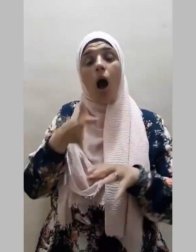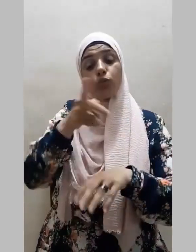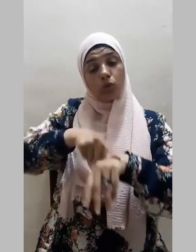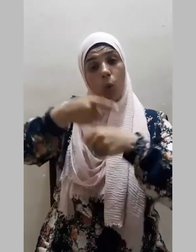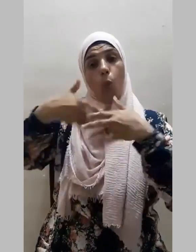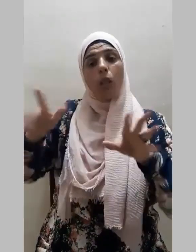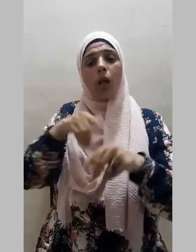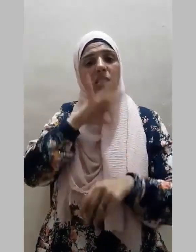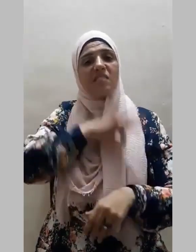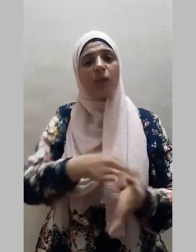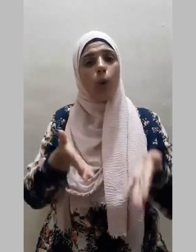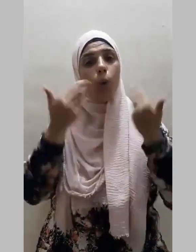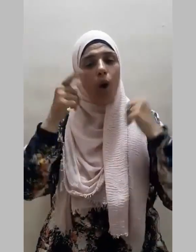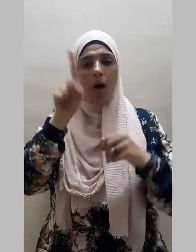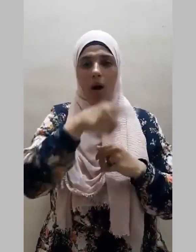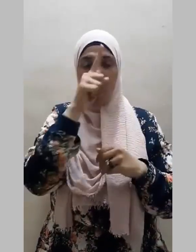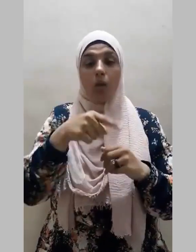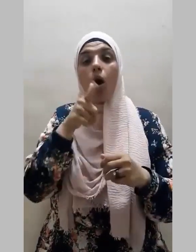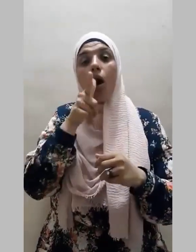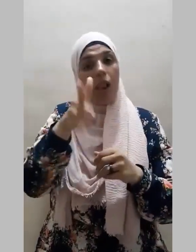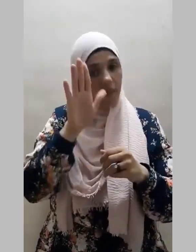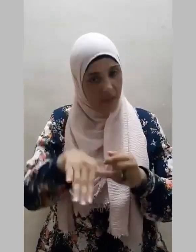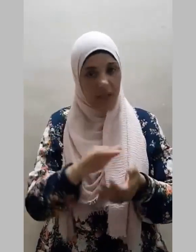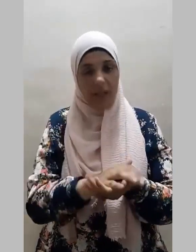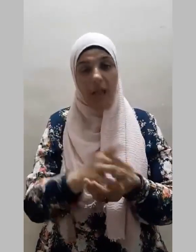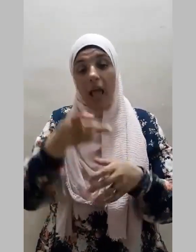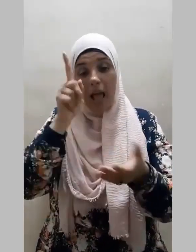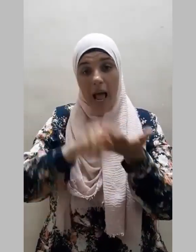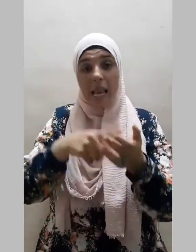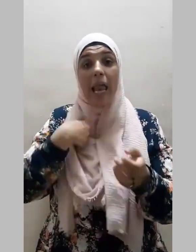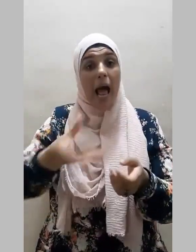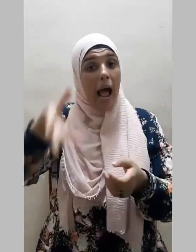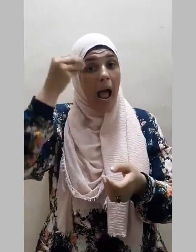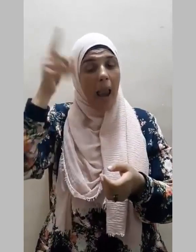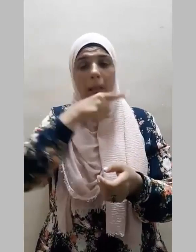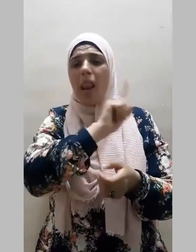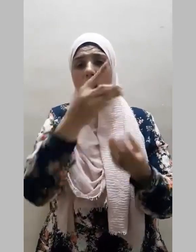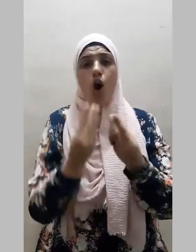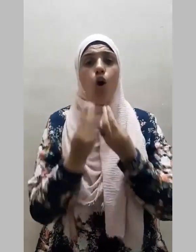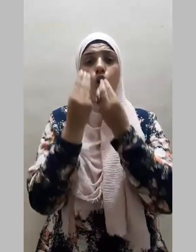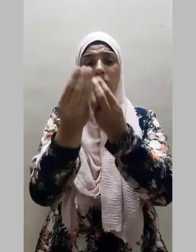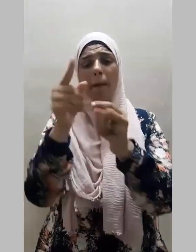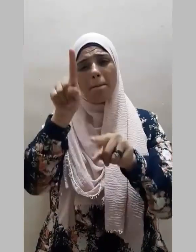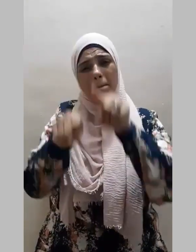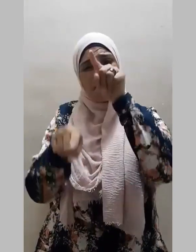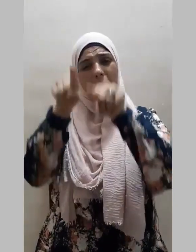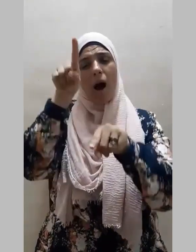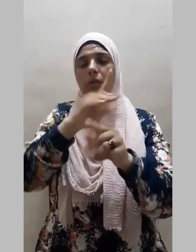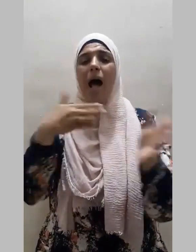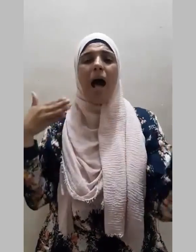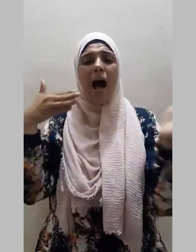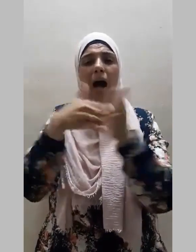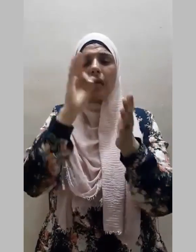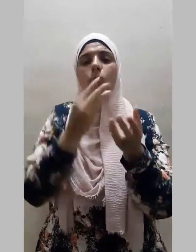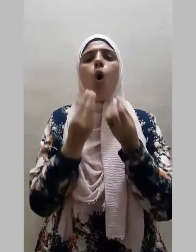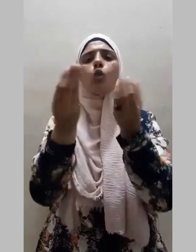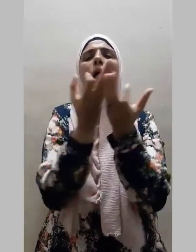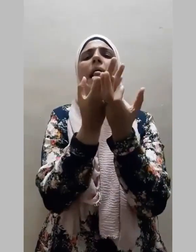يريد وقد قيل العلم لا يعطيك بعضه حتى تعطيه كلك